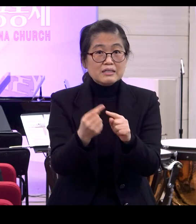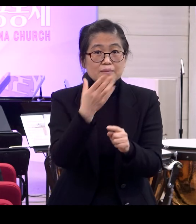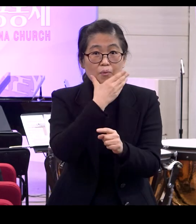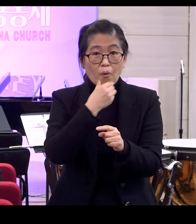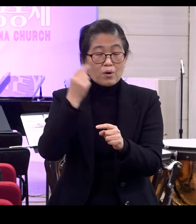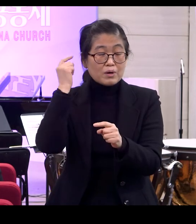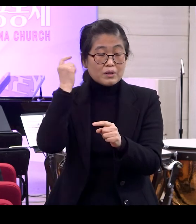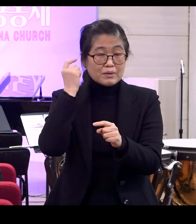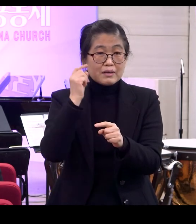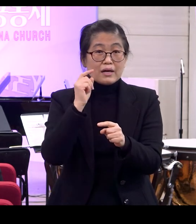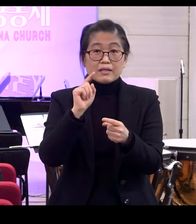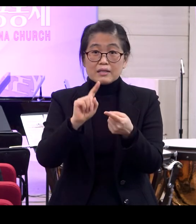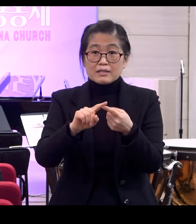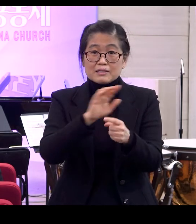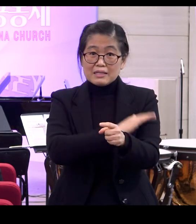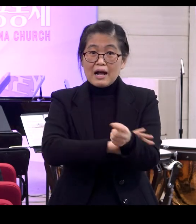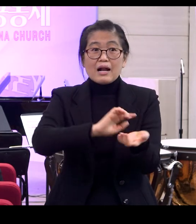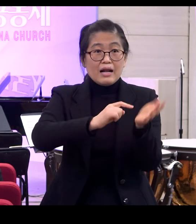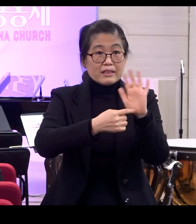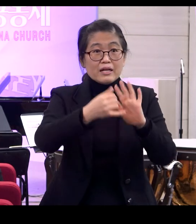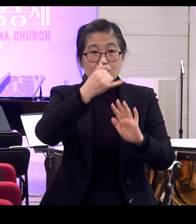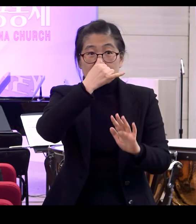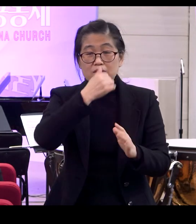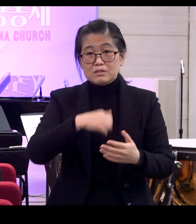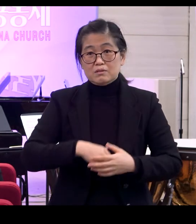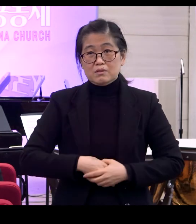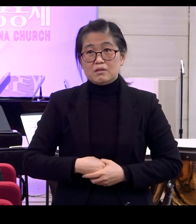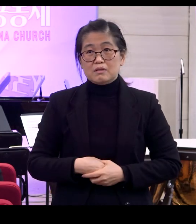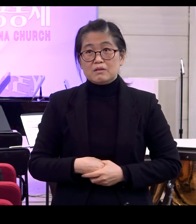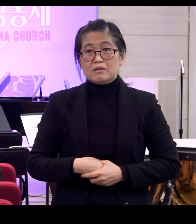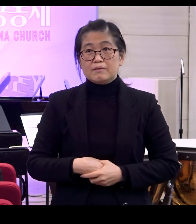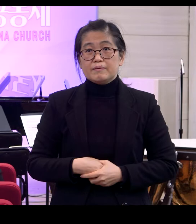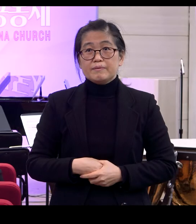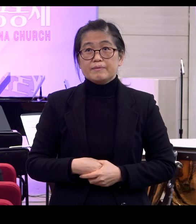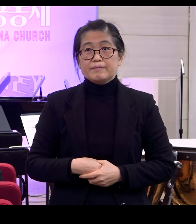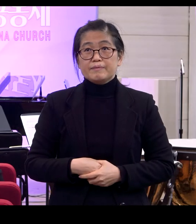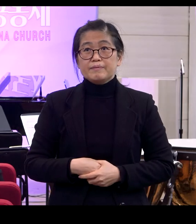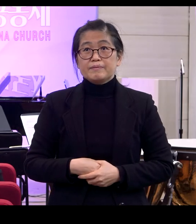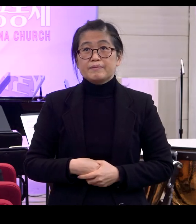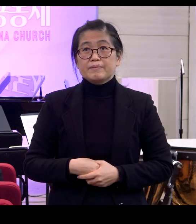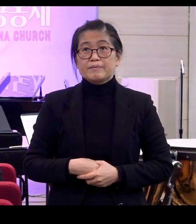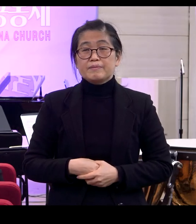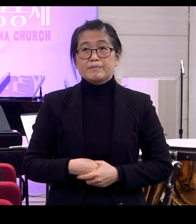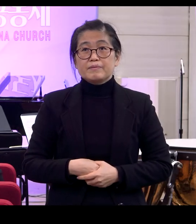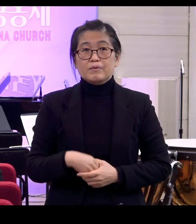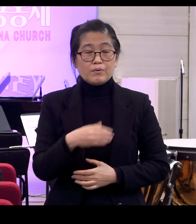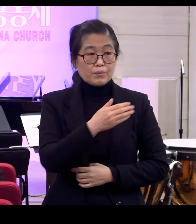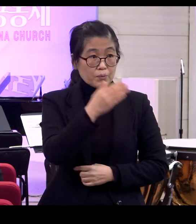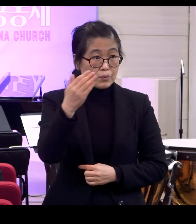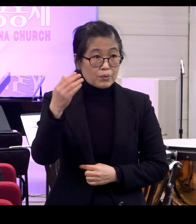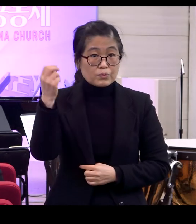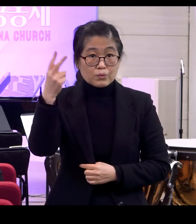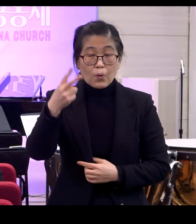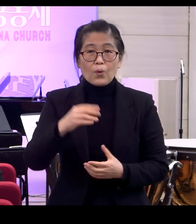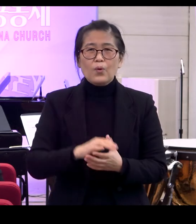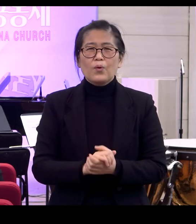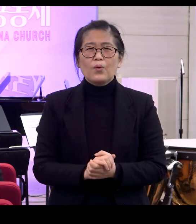담고 있다거나 이 돌아온 탕자 이야기 이게 바로 그 이야기 하고 있는 거 아니냐 그 말이에요 그리고 여러분 바로 그것이